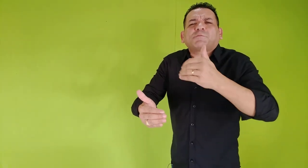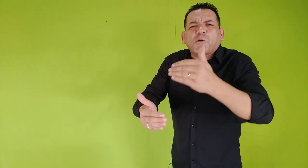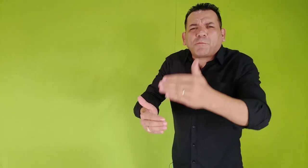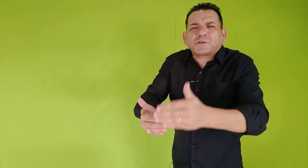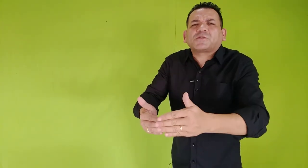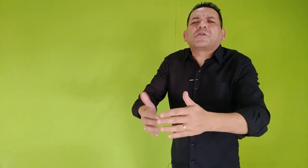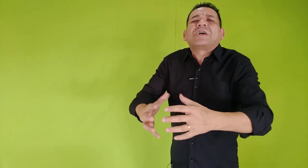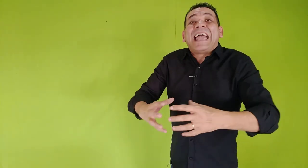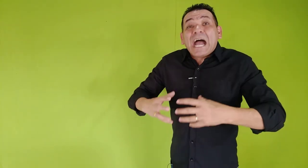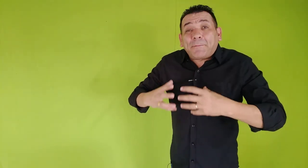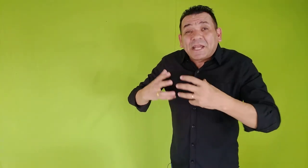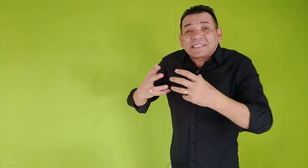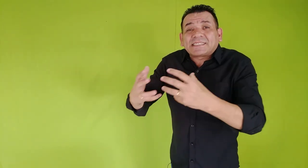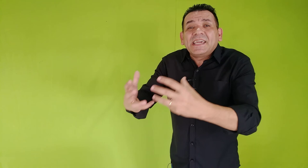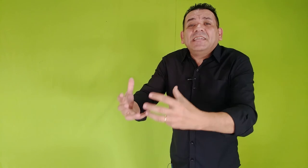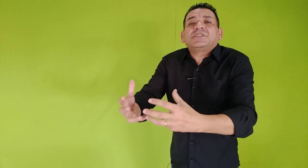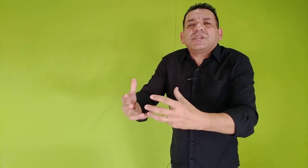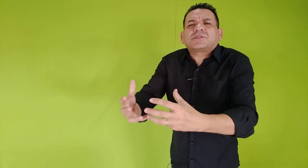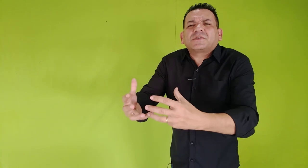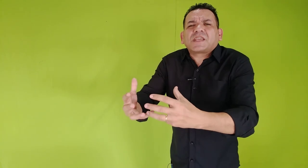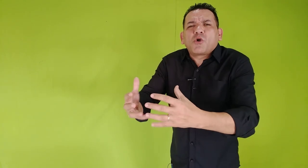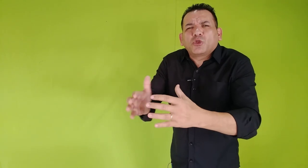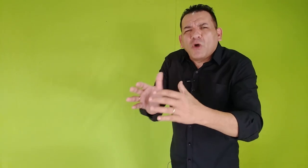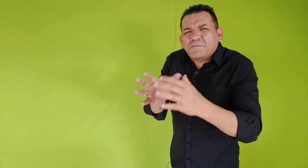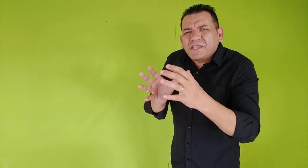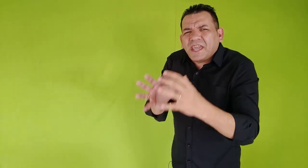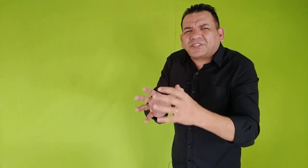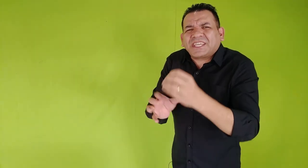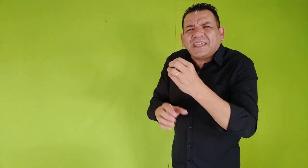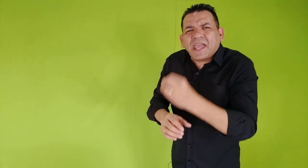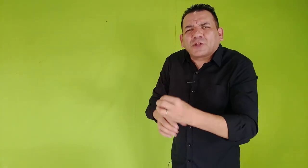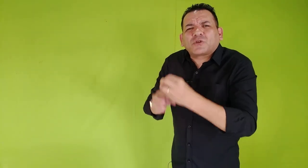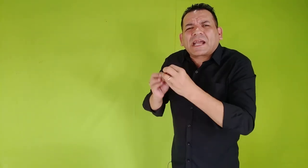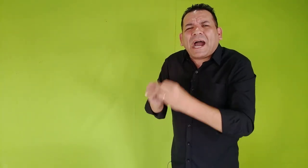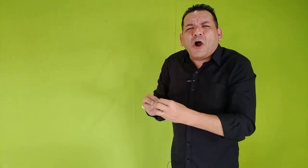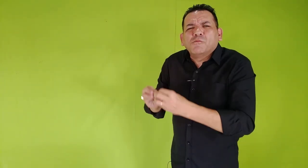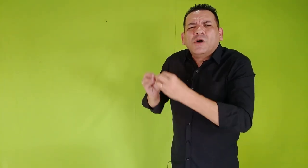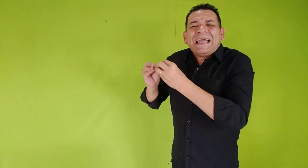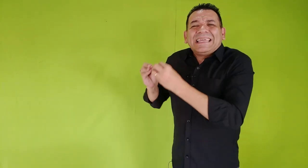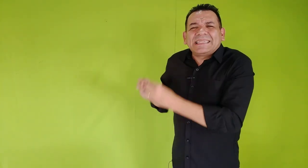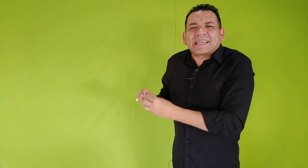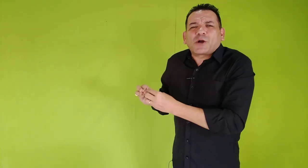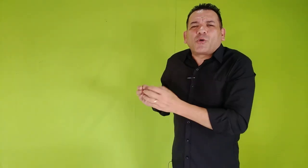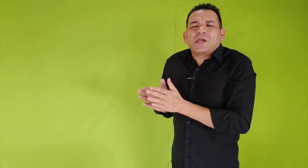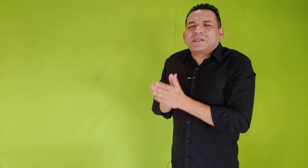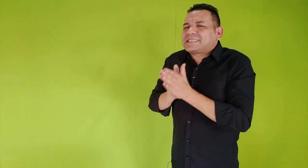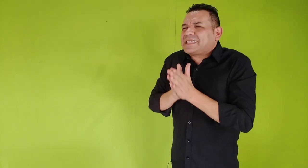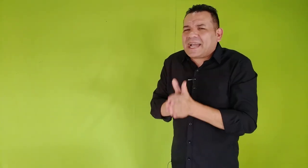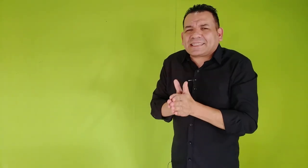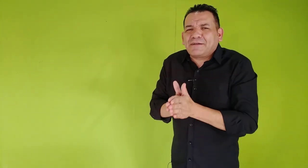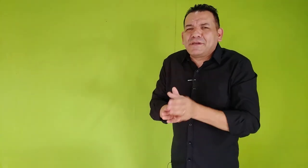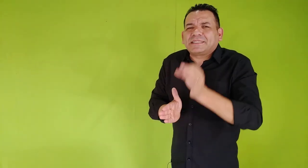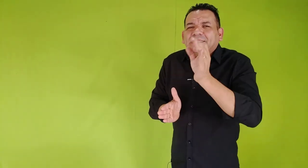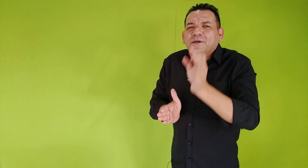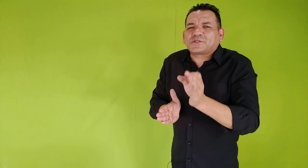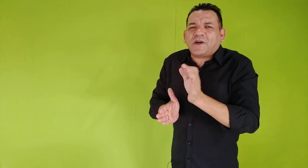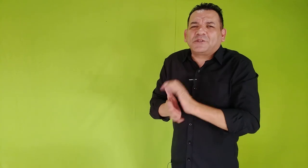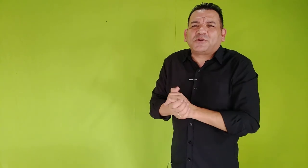preocupações. Apresente diante do Senhor num ambiente quieto, calmo e tranquilo. E certamente Deus vai te